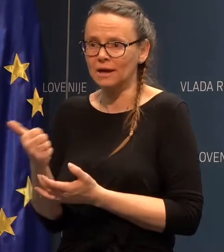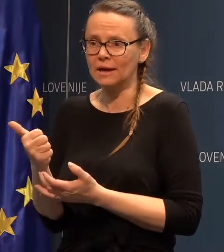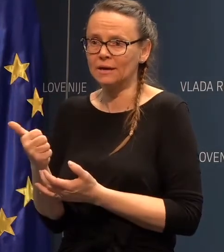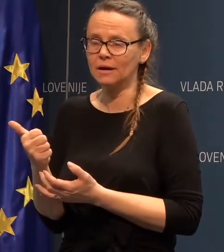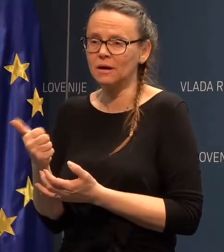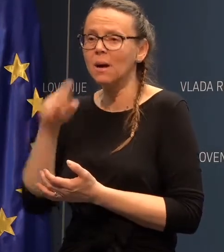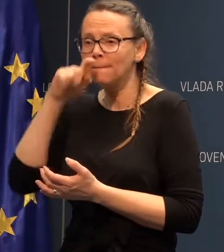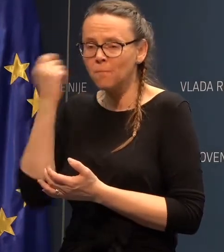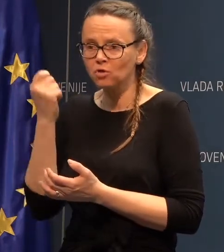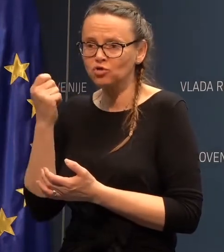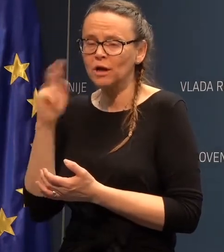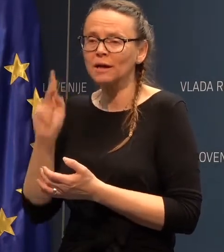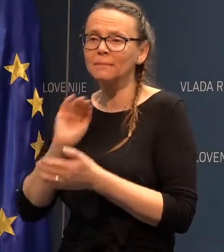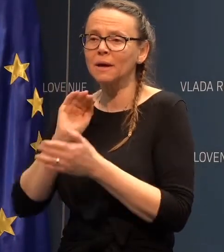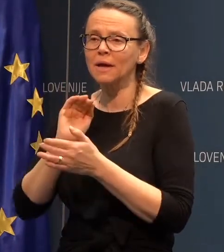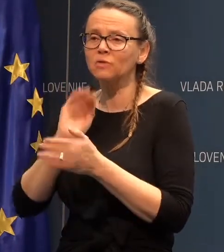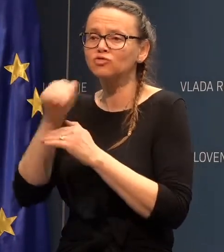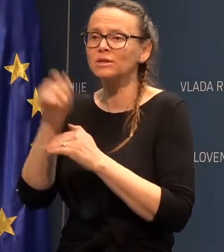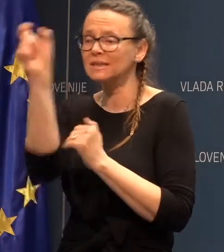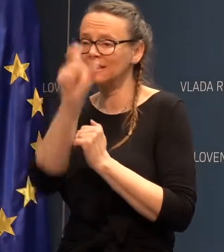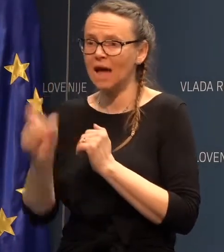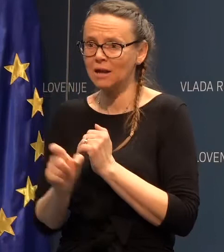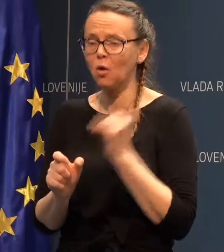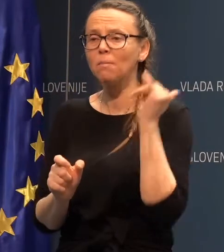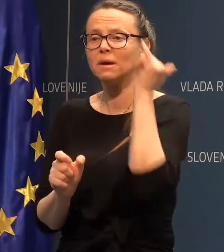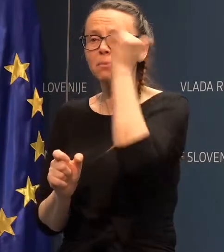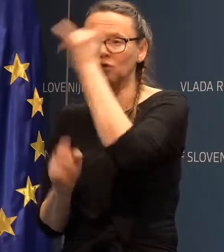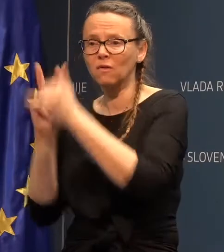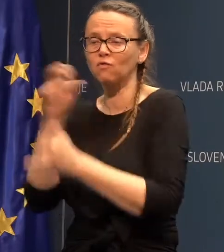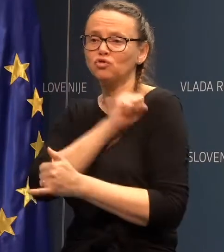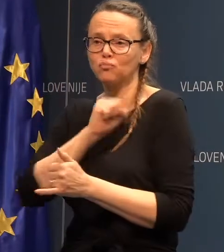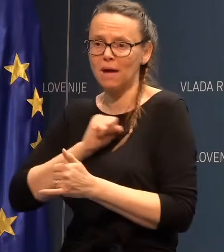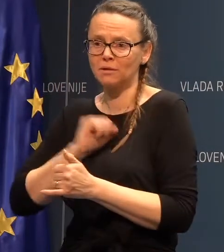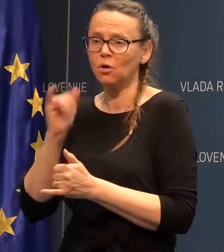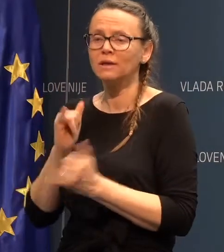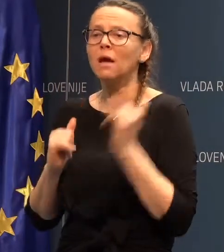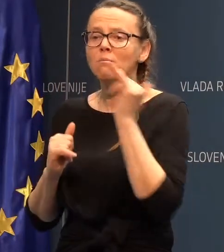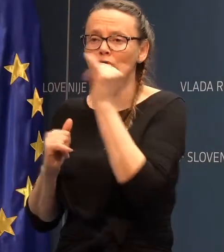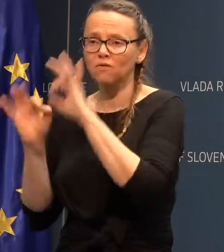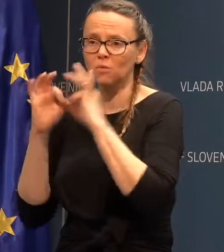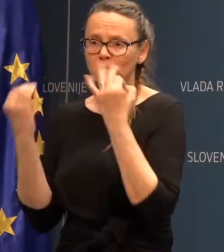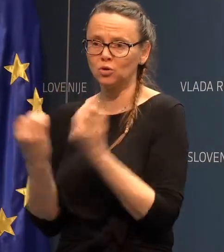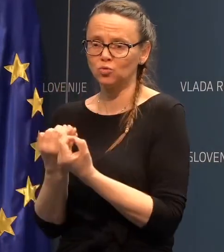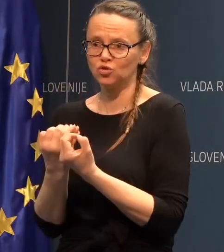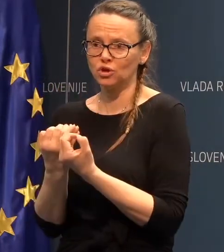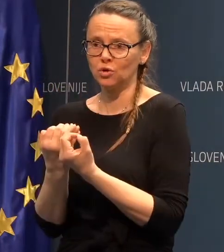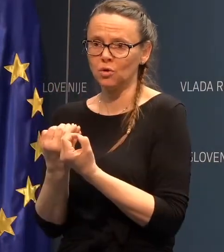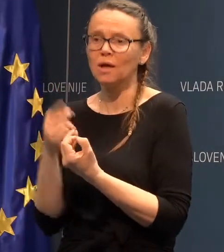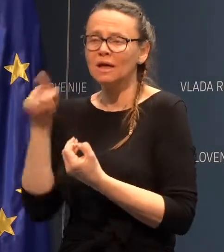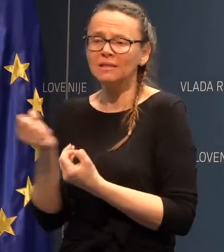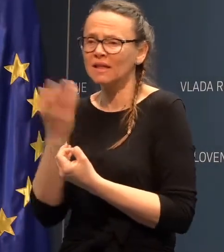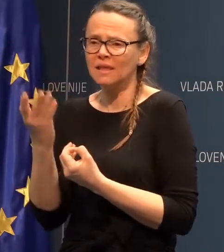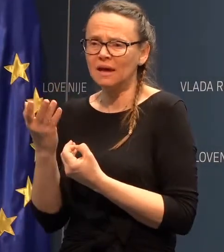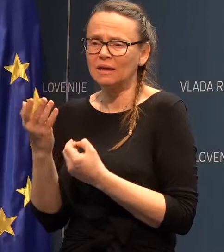moškega, ki je pa čez Italijo pripotoval v Španijo in je potoval v Zadružino. Torej, ta nekih